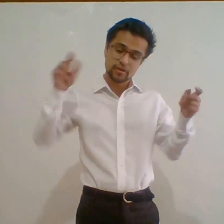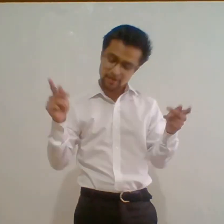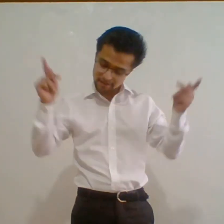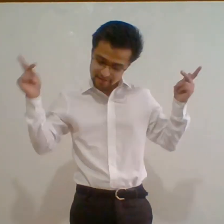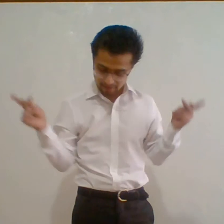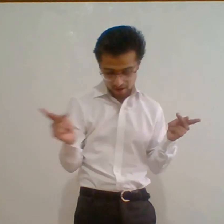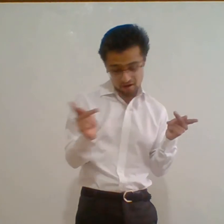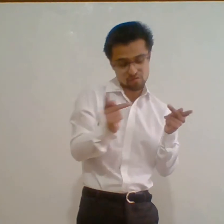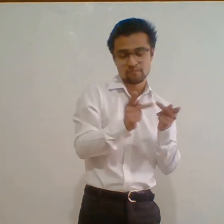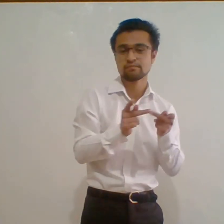Extraordinario